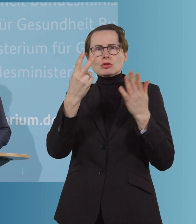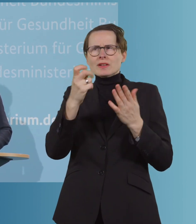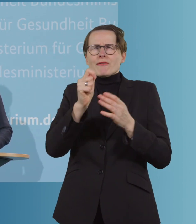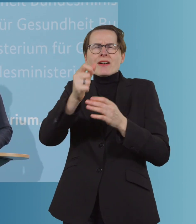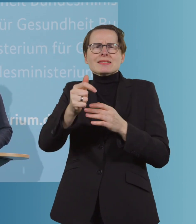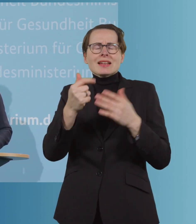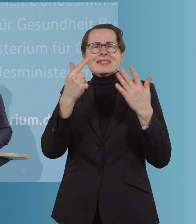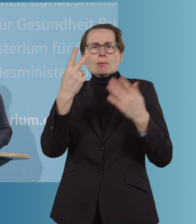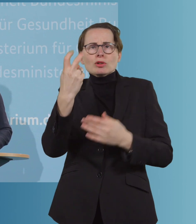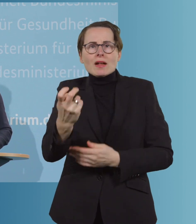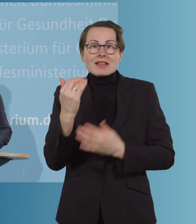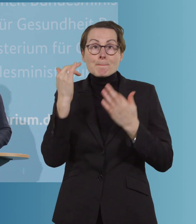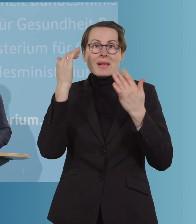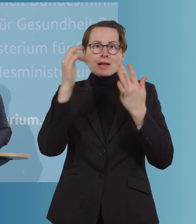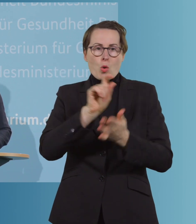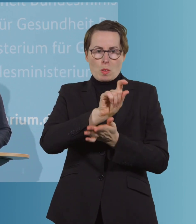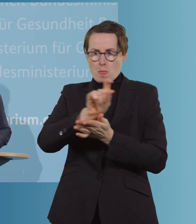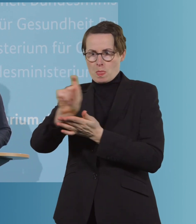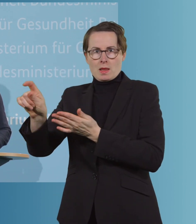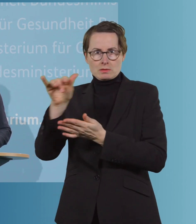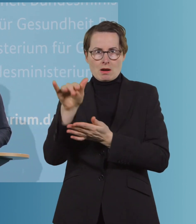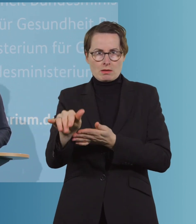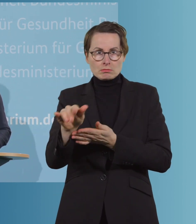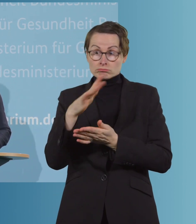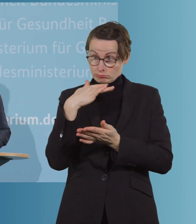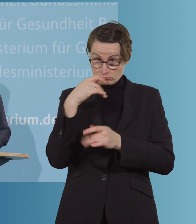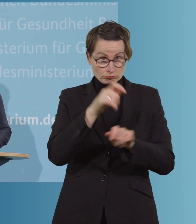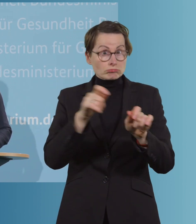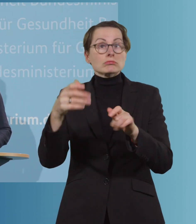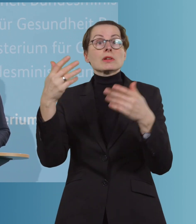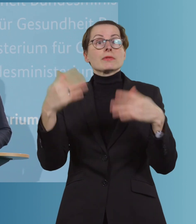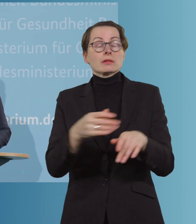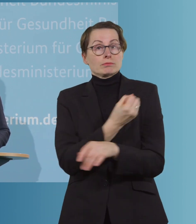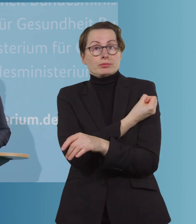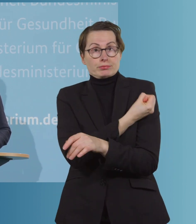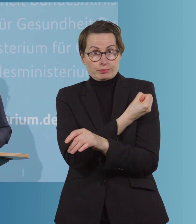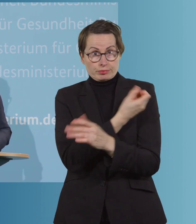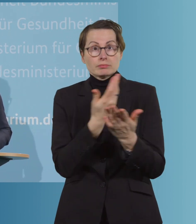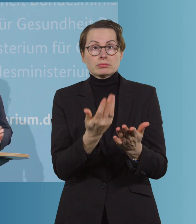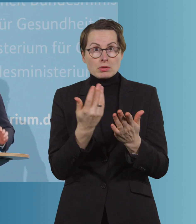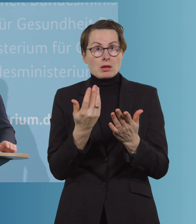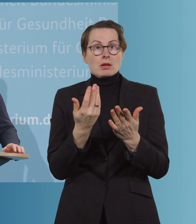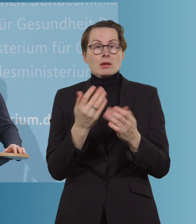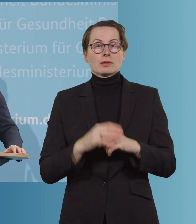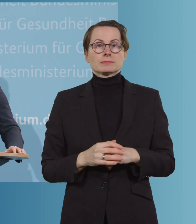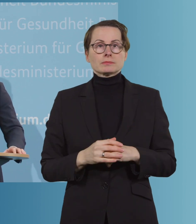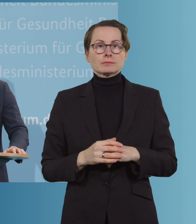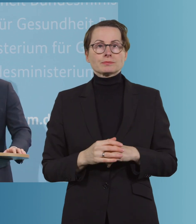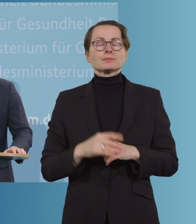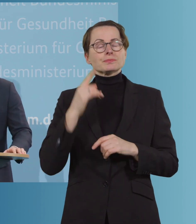Impfdosen zur Verfügung. Sehr, sehr viele sind auch schon verimpft worden. Übrigens, wir wissen, dass noch über eine Million